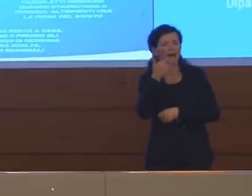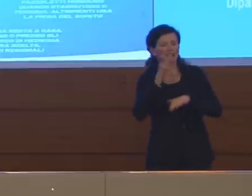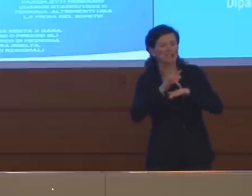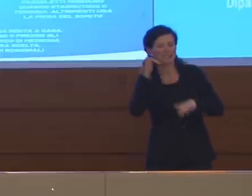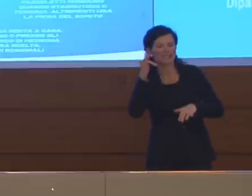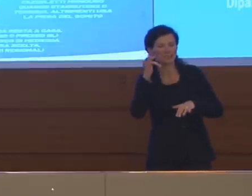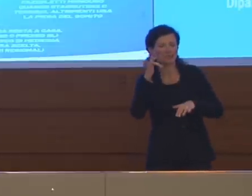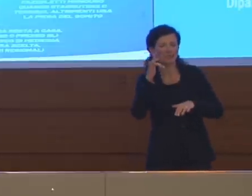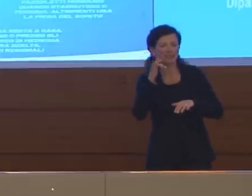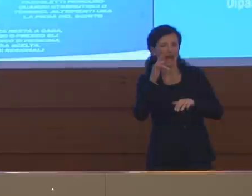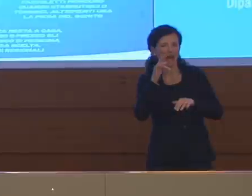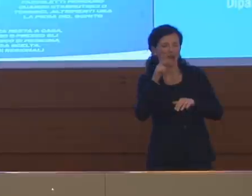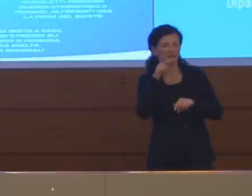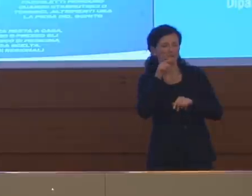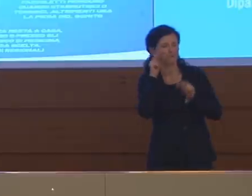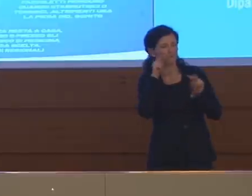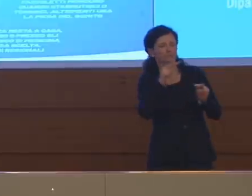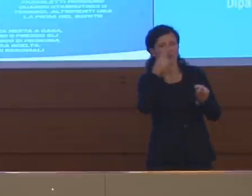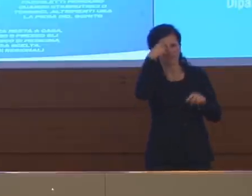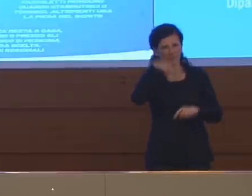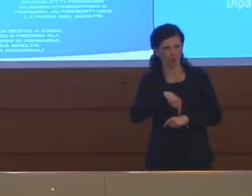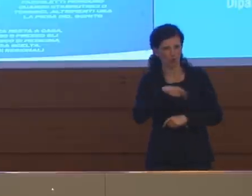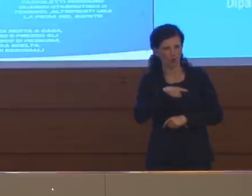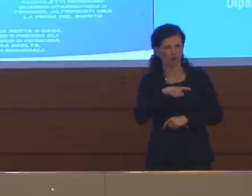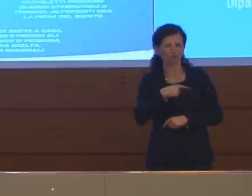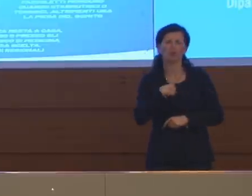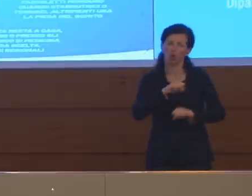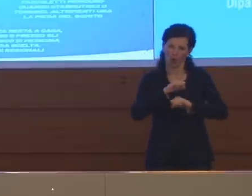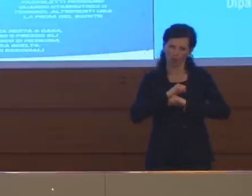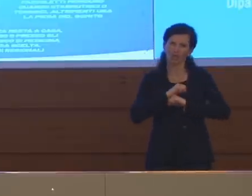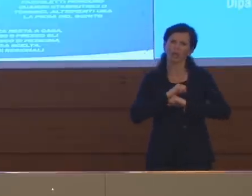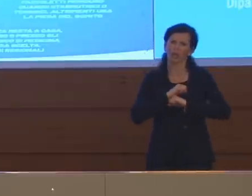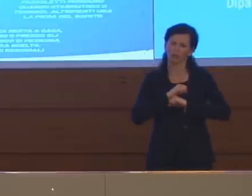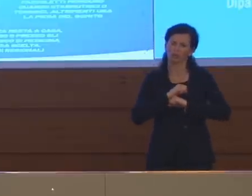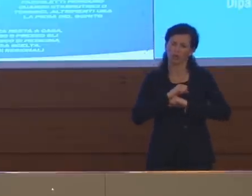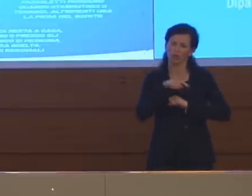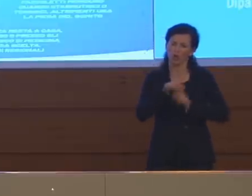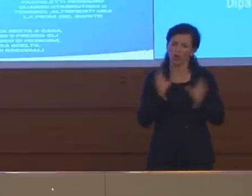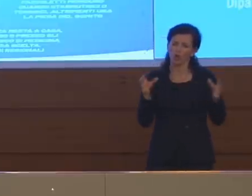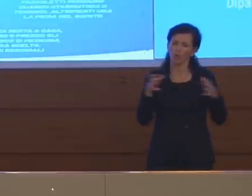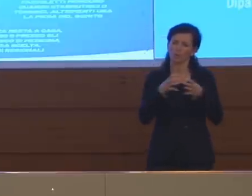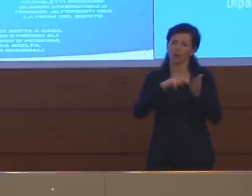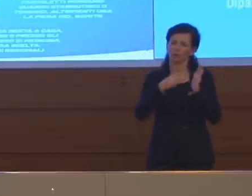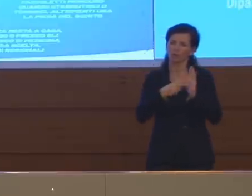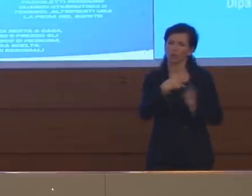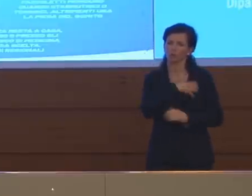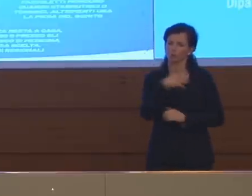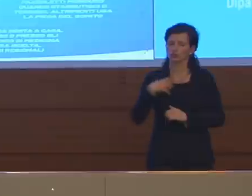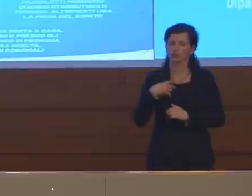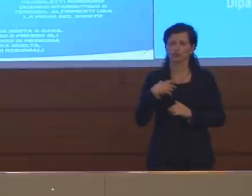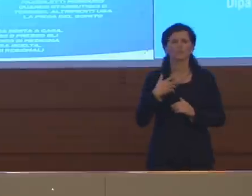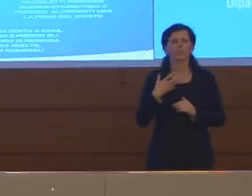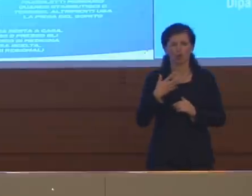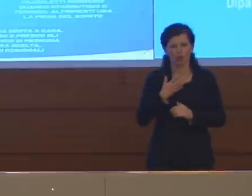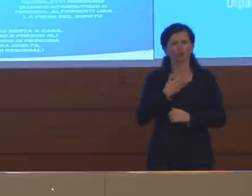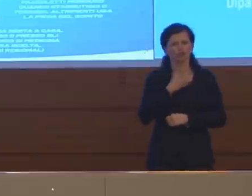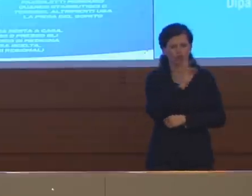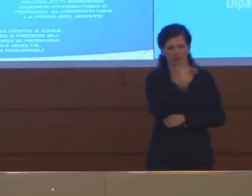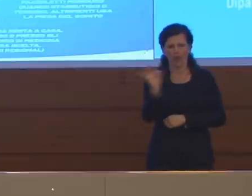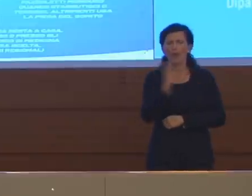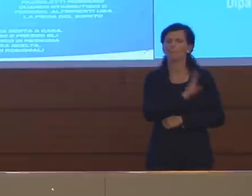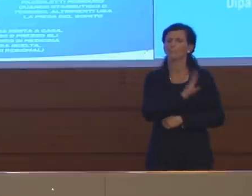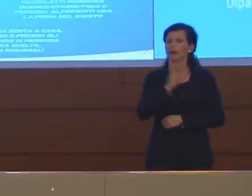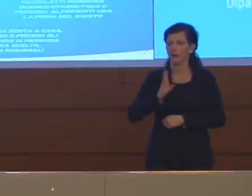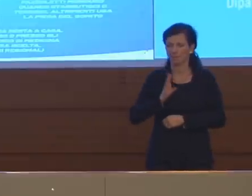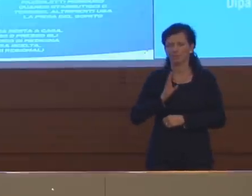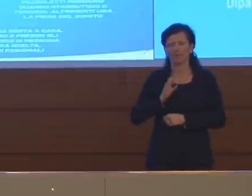ben rappresentati e ben presenti anche al Comitato, e qui poi lascio al Professore di